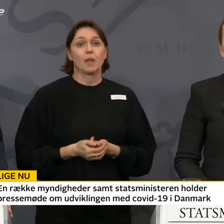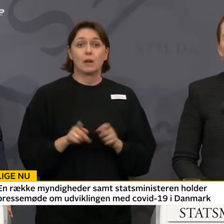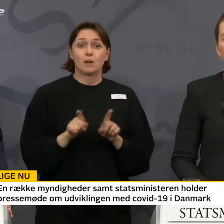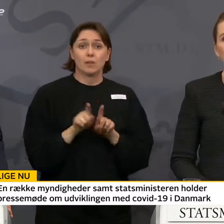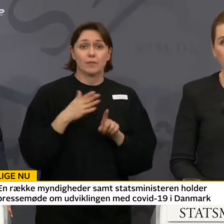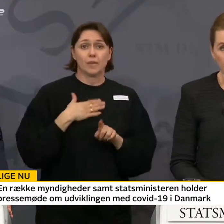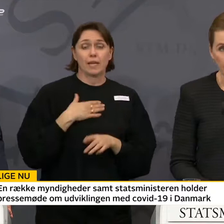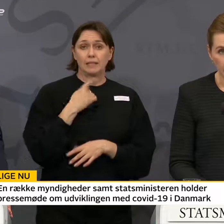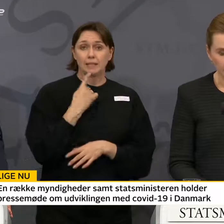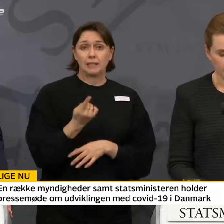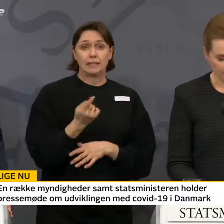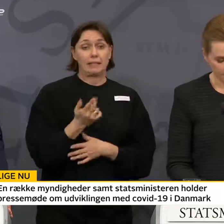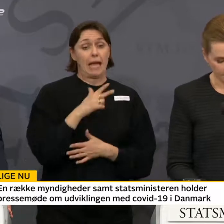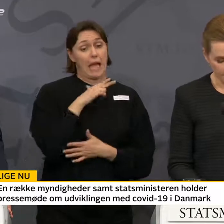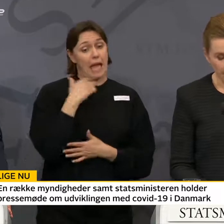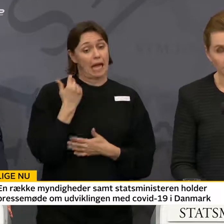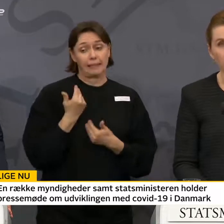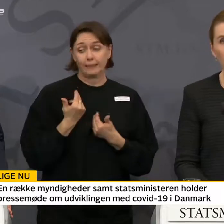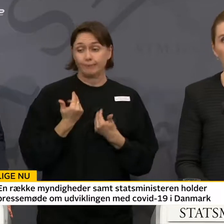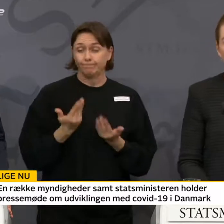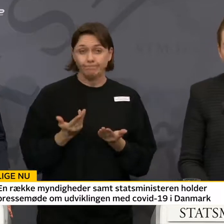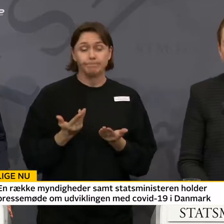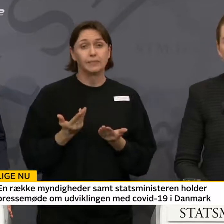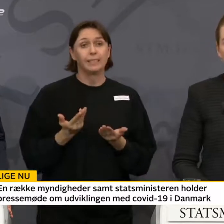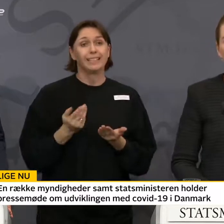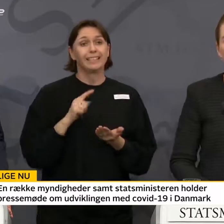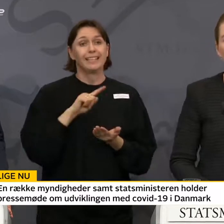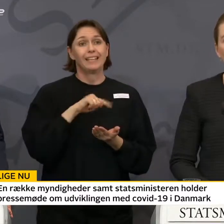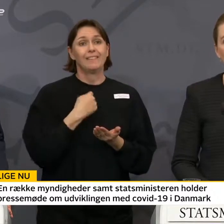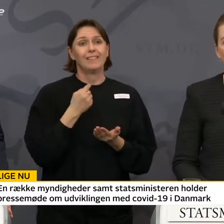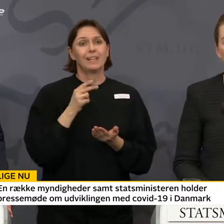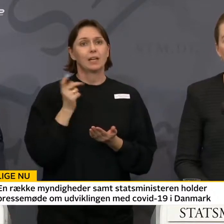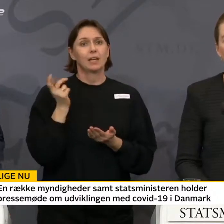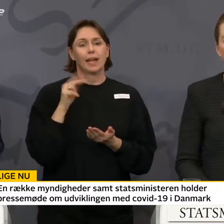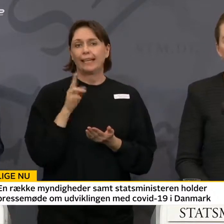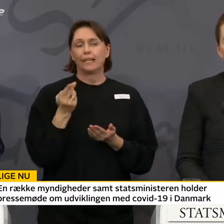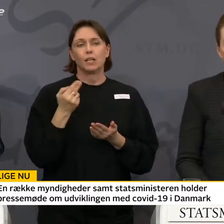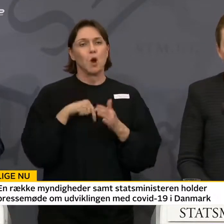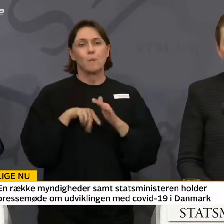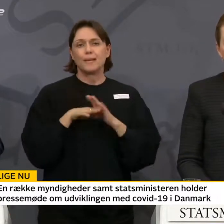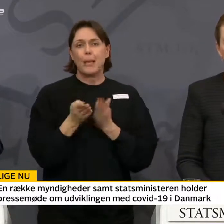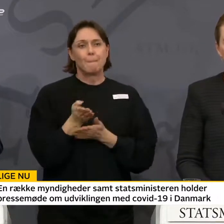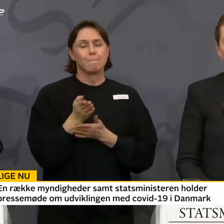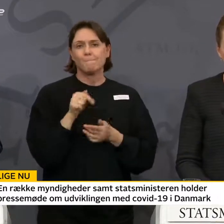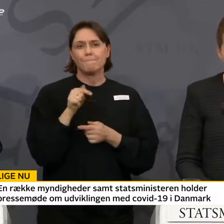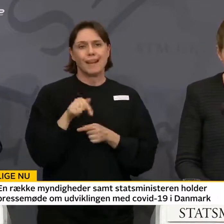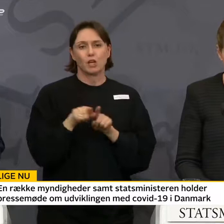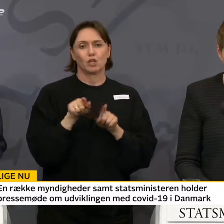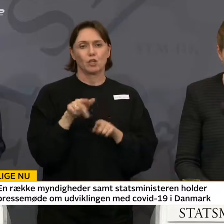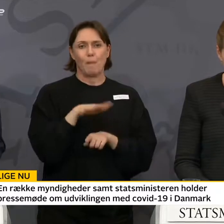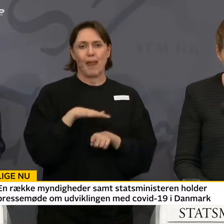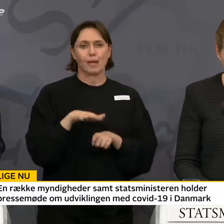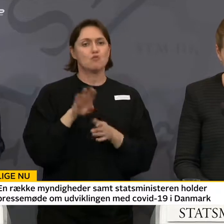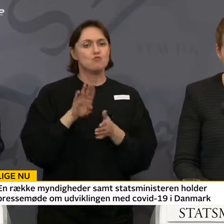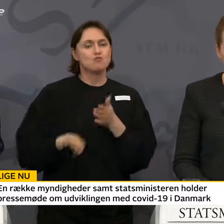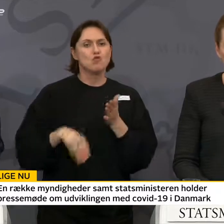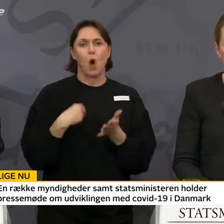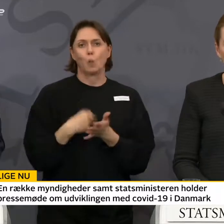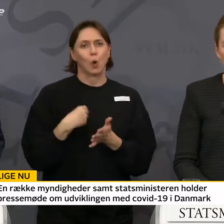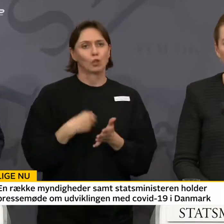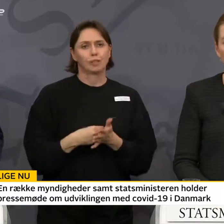helt ærligt, at vi kommer ikke igennem det her som land, uden at det har omkostninger.